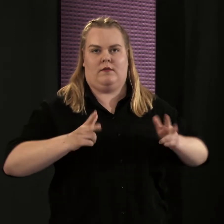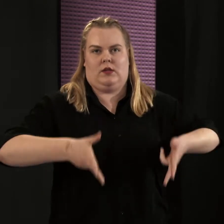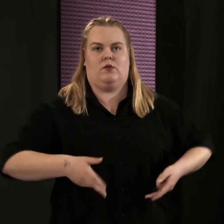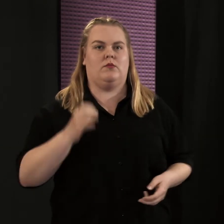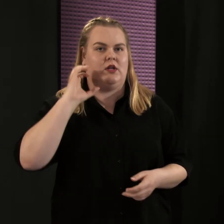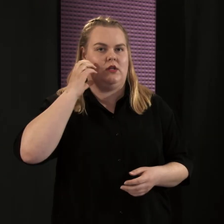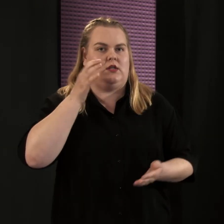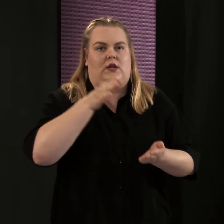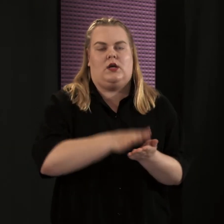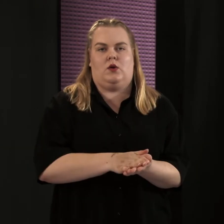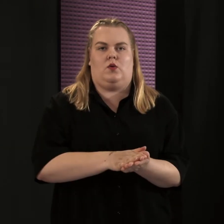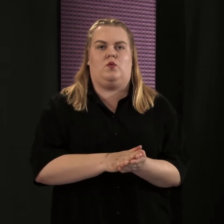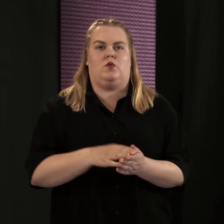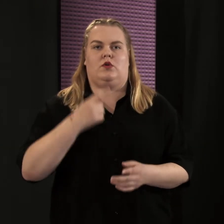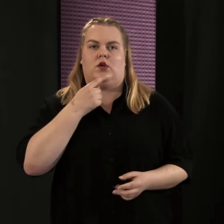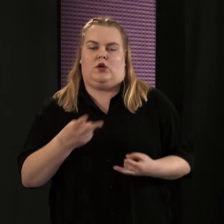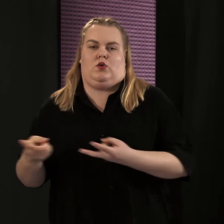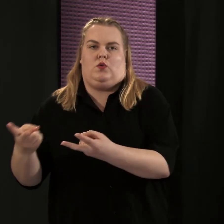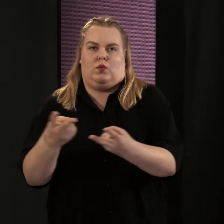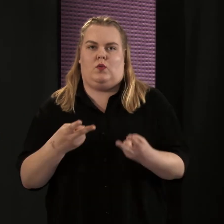julkisten terveyspalvelujen piiriin.